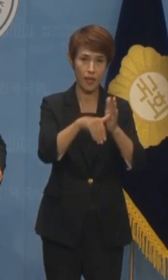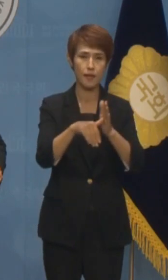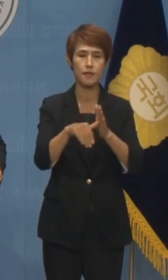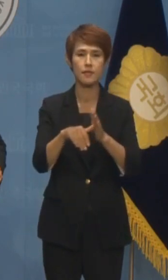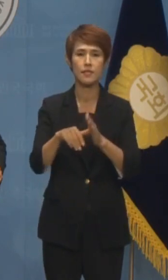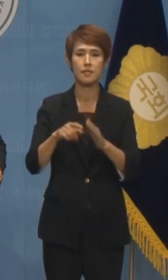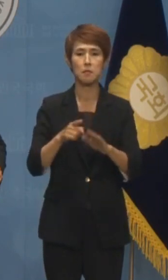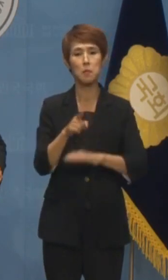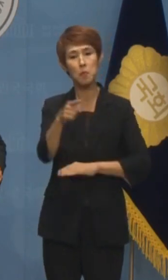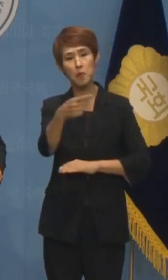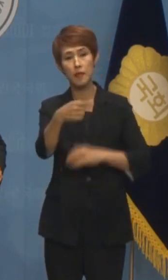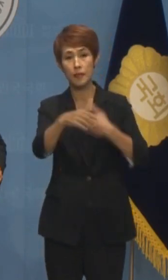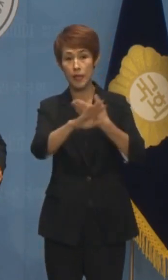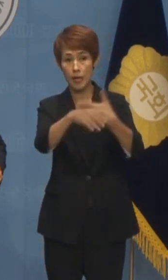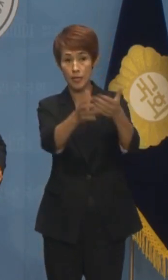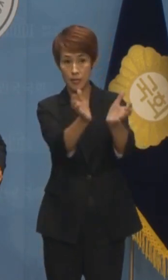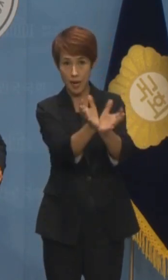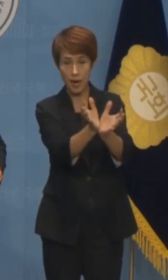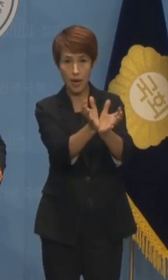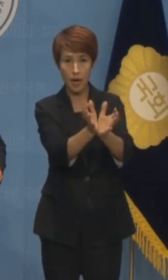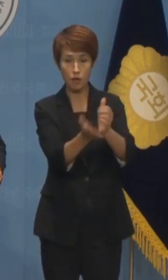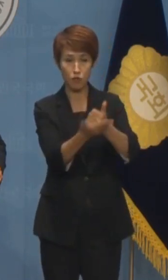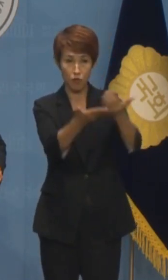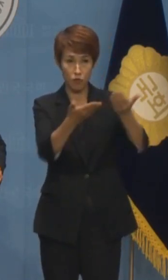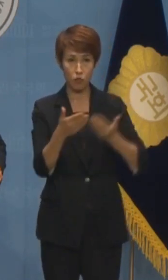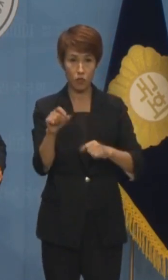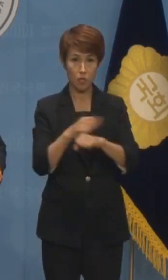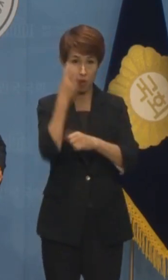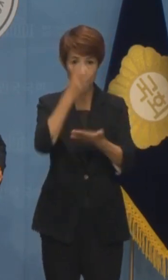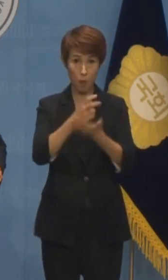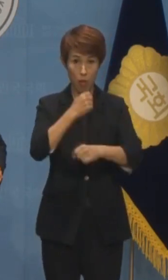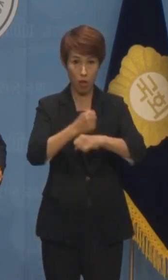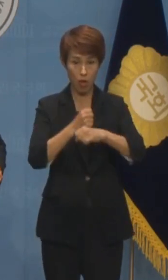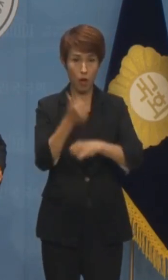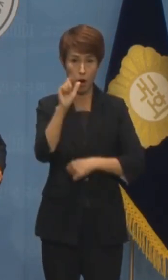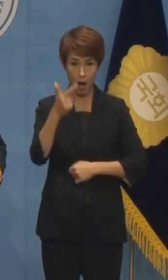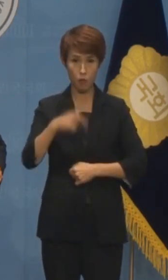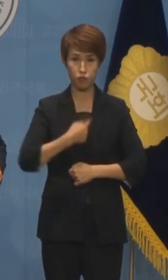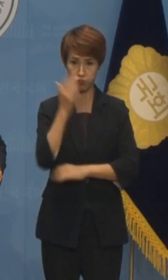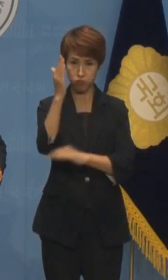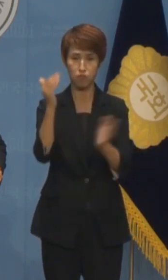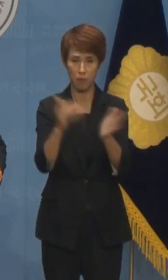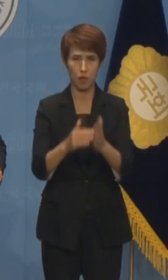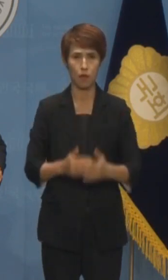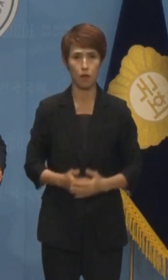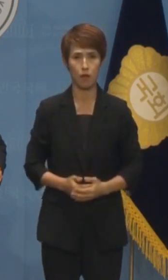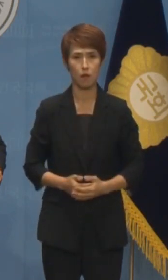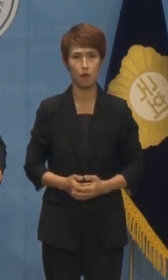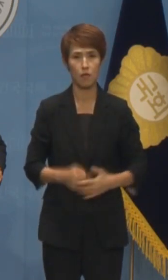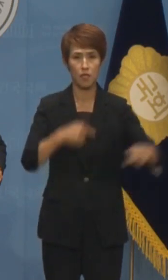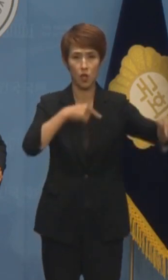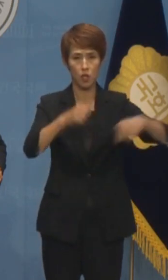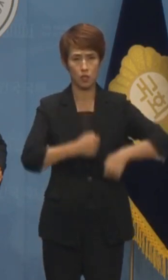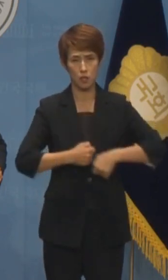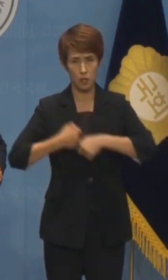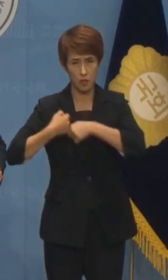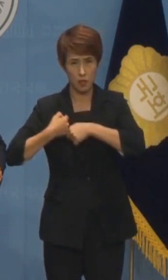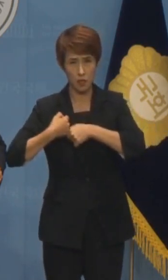발휘하겠다 한 것은 한 대표 본인입니다. 구태 정치의 길을 답습할 것인지